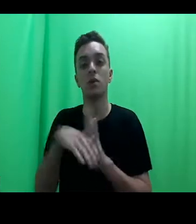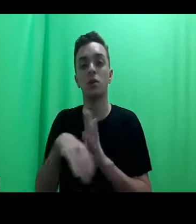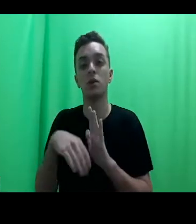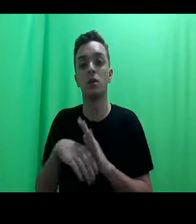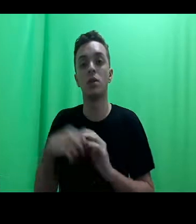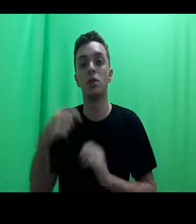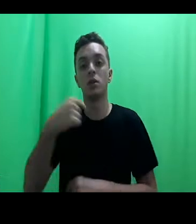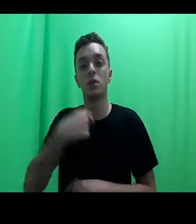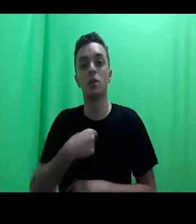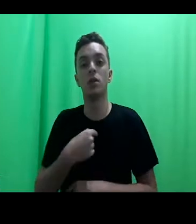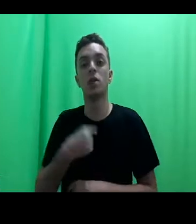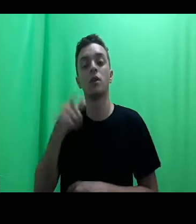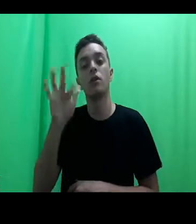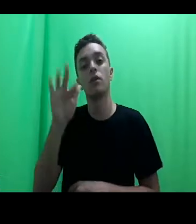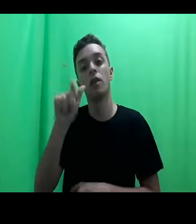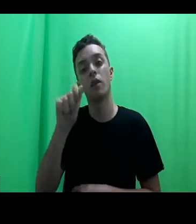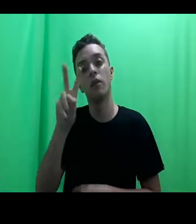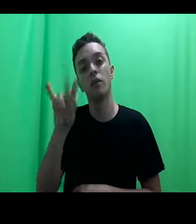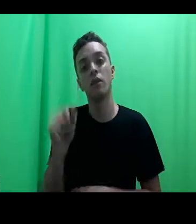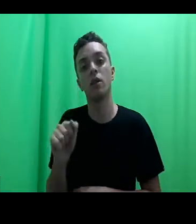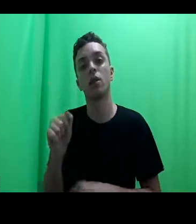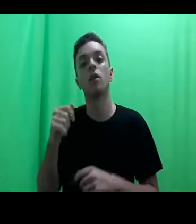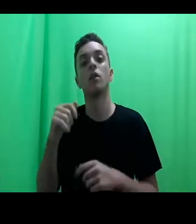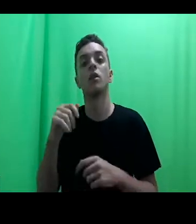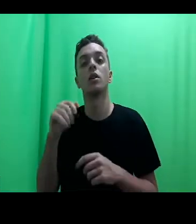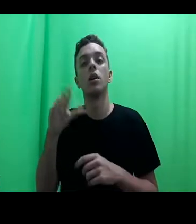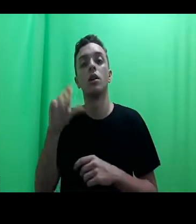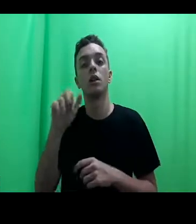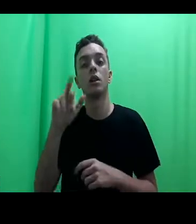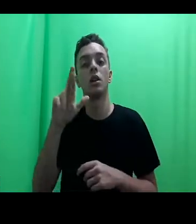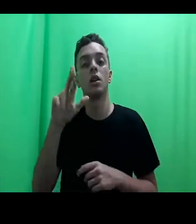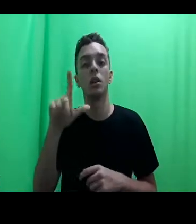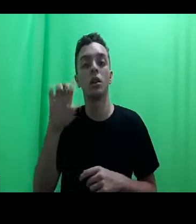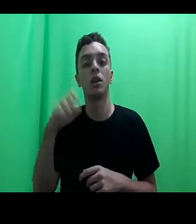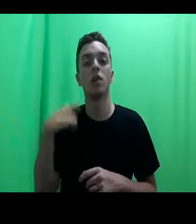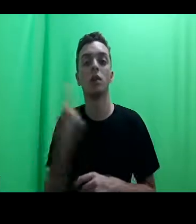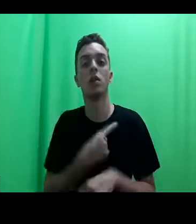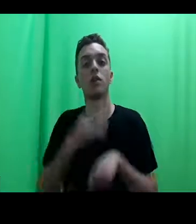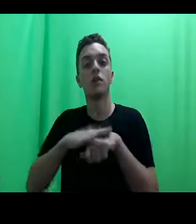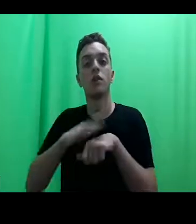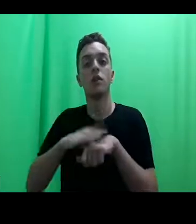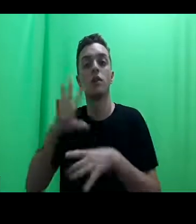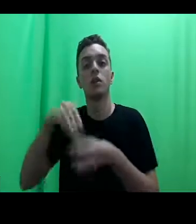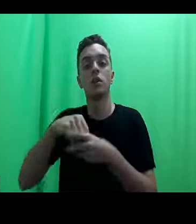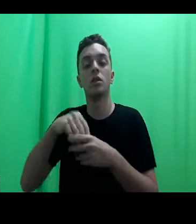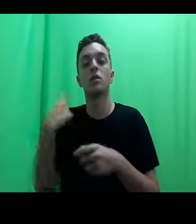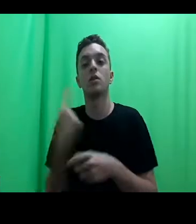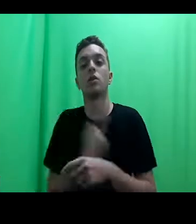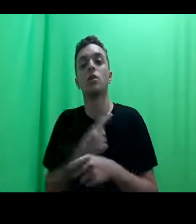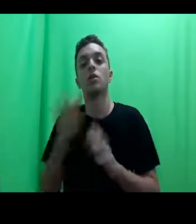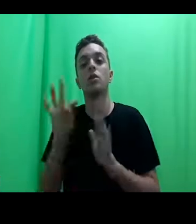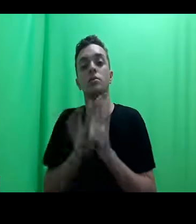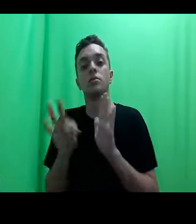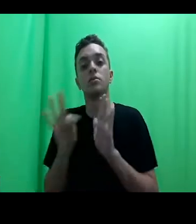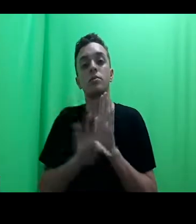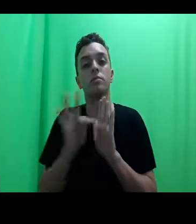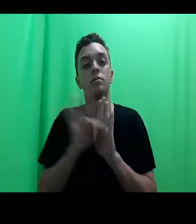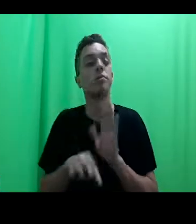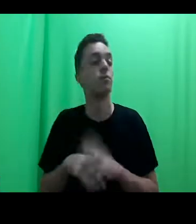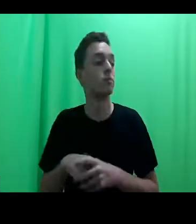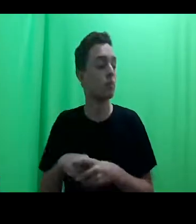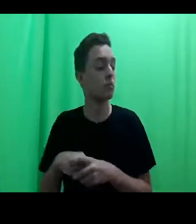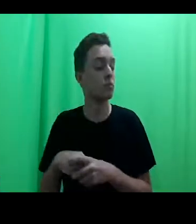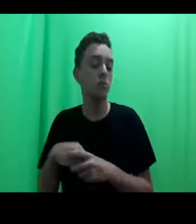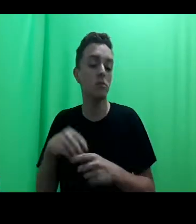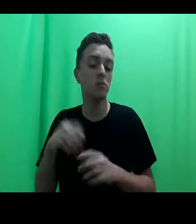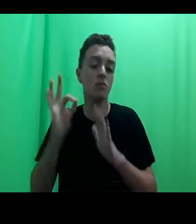Carlet identificamos, que realizamos no nosso texto. As clínicas jurídicas, como eu disse, elas são